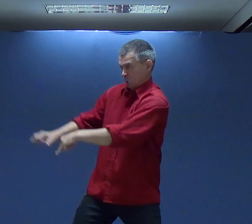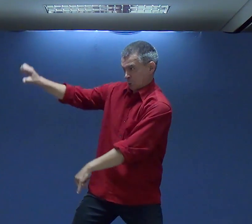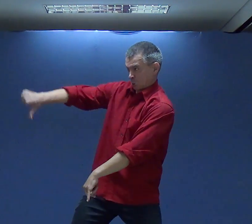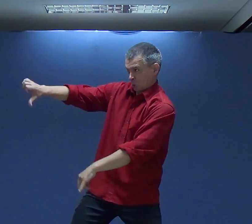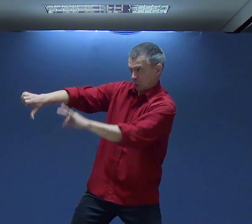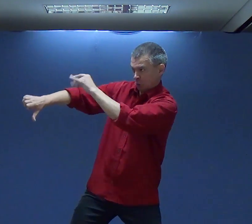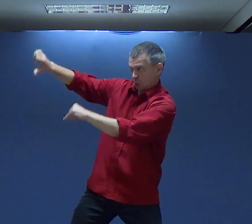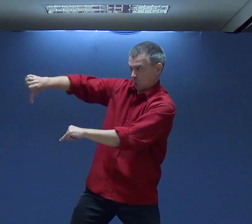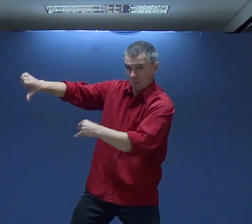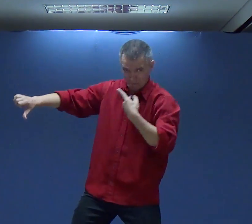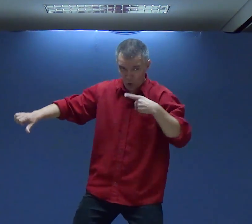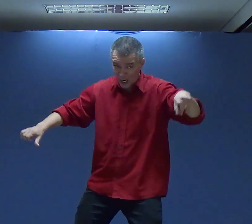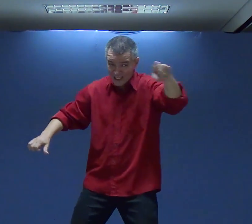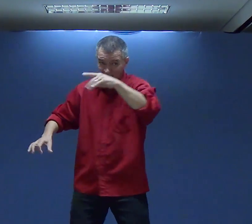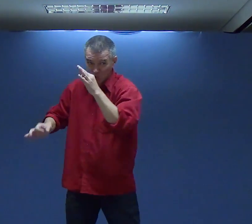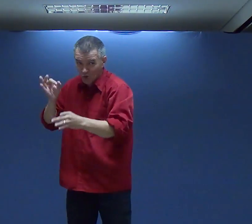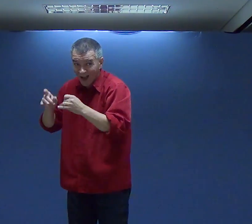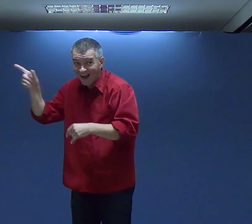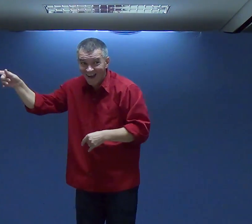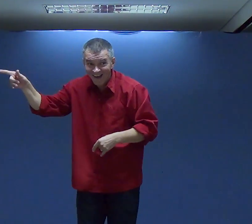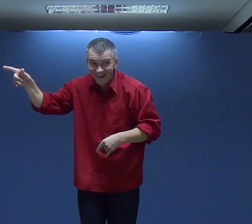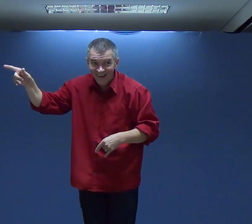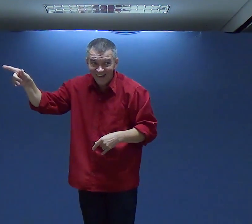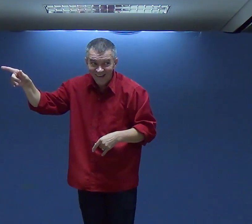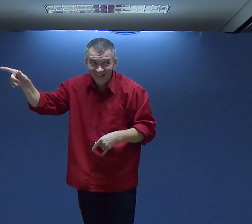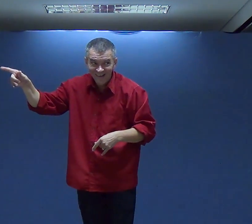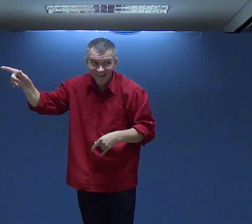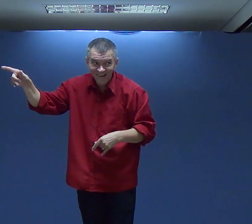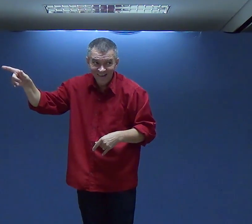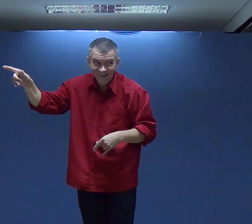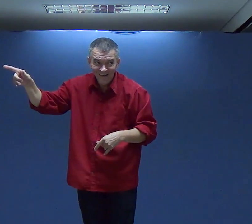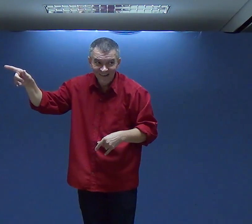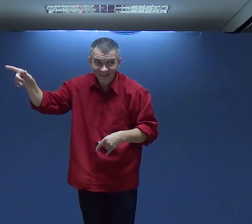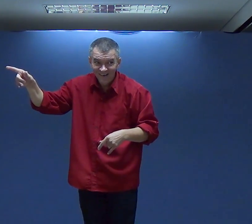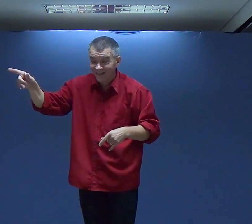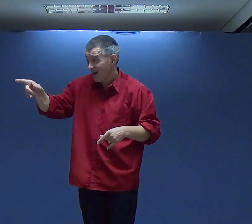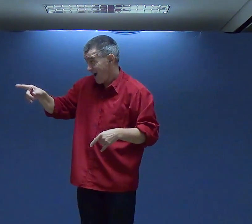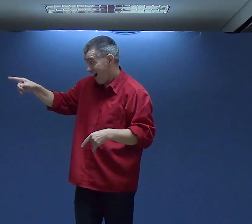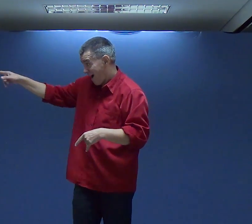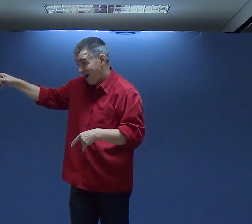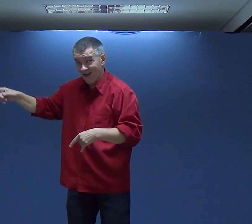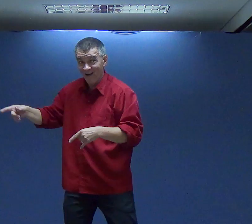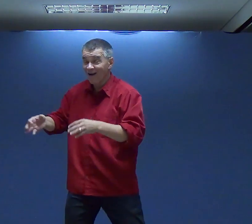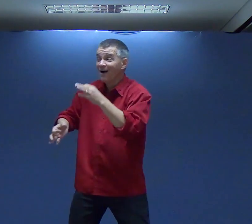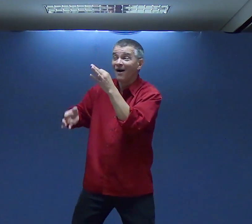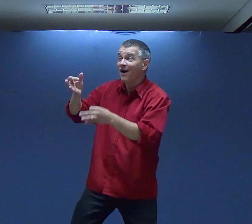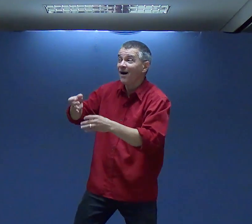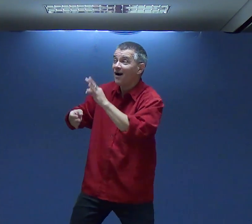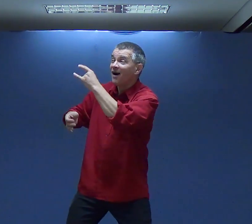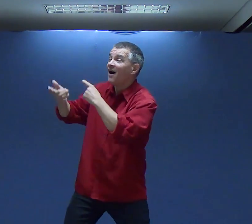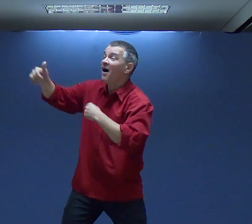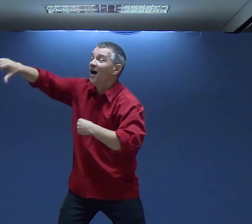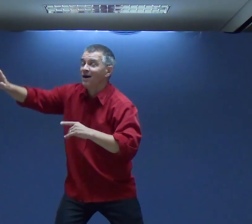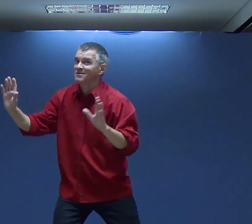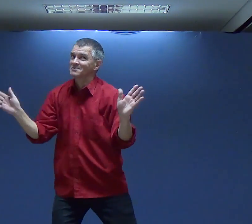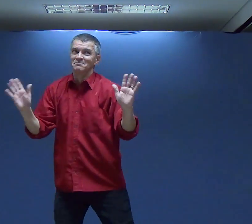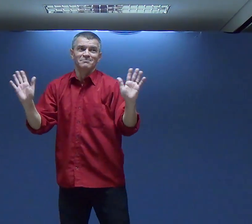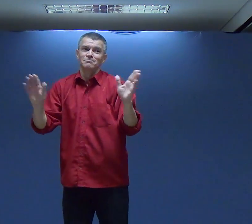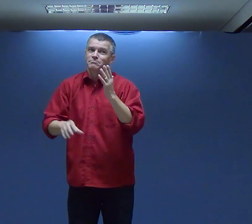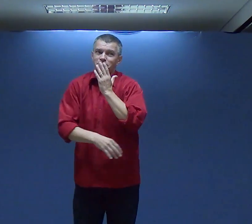Nós podemos acusar Dizendo Que esse menino Eu na pele Errado Eles são ruins E julgá-los? Não Não nos